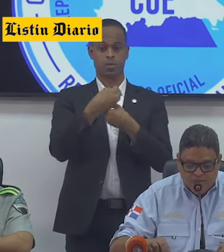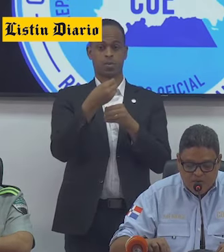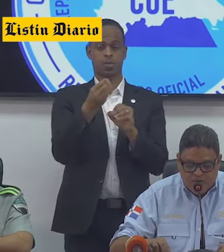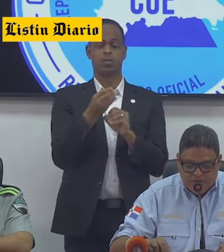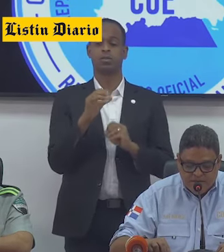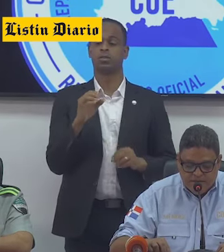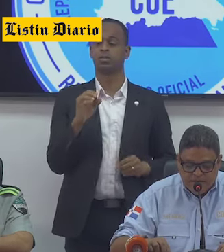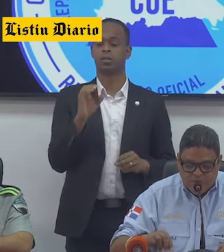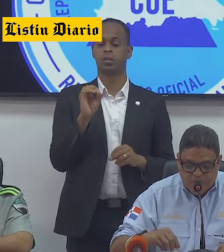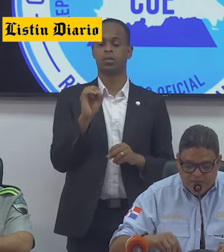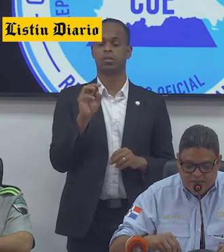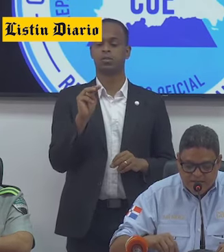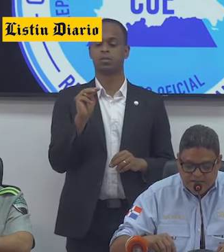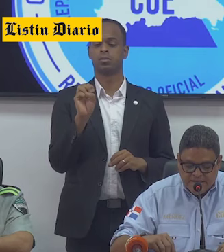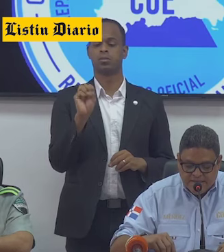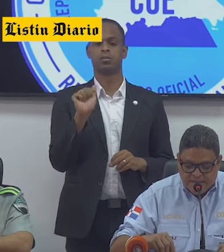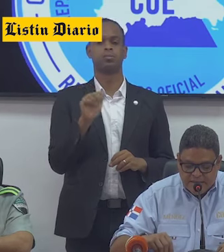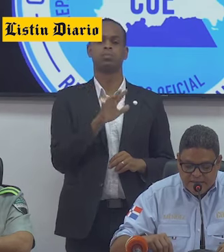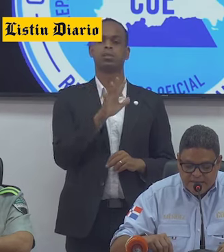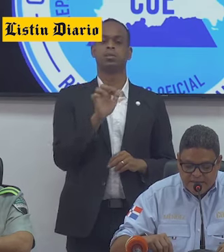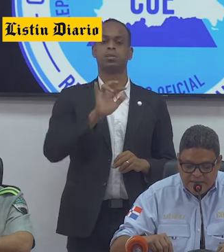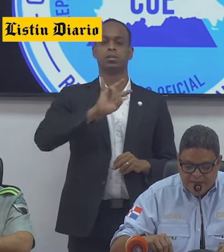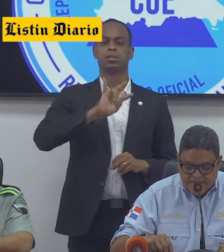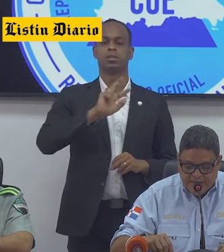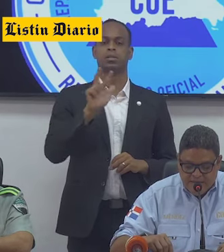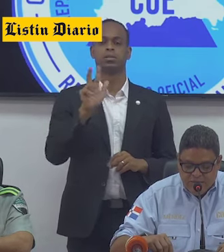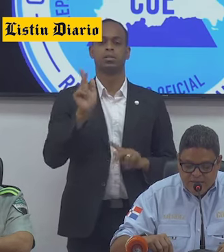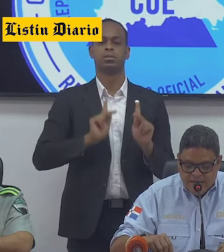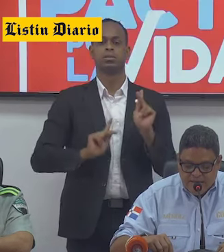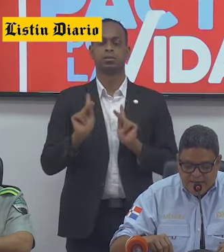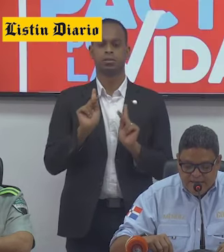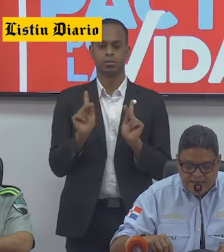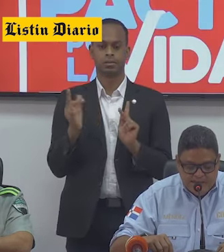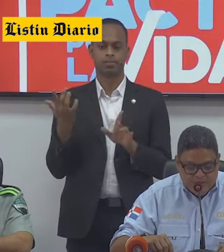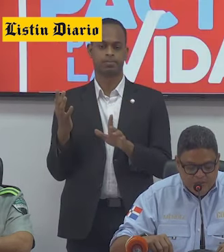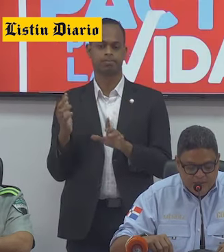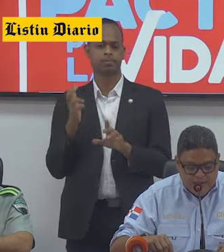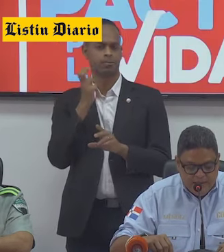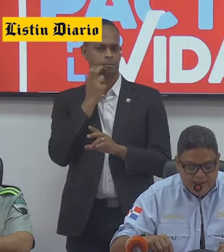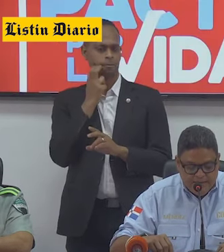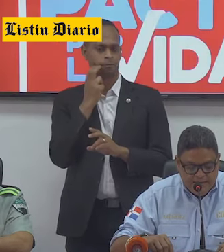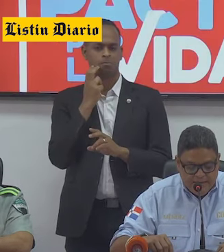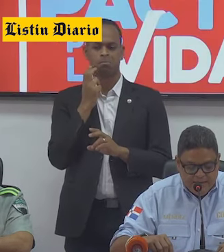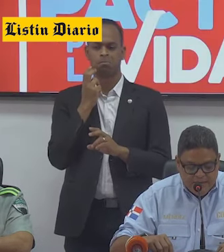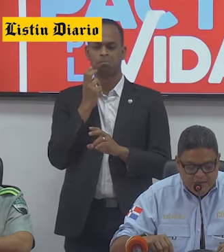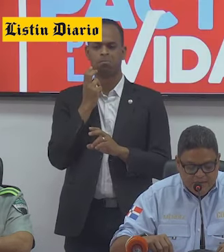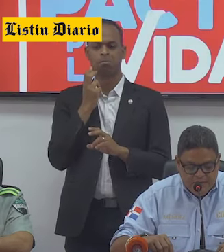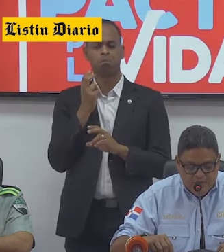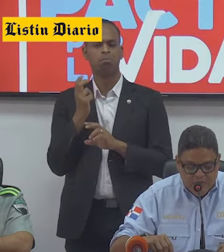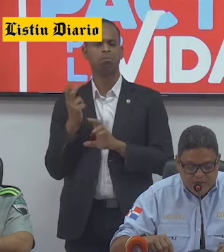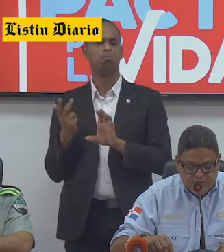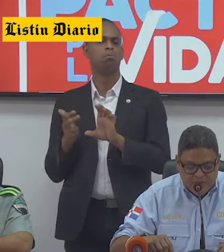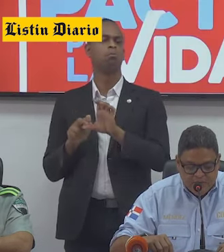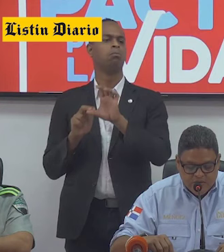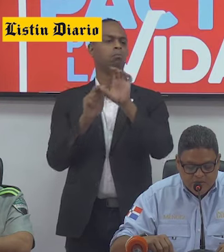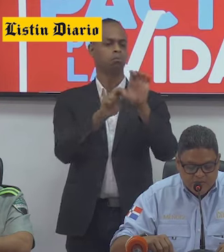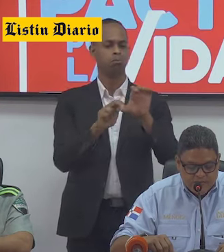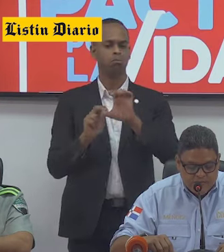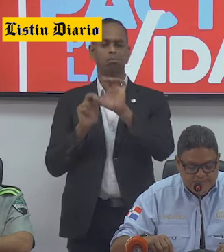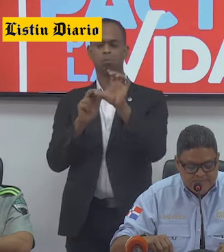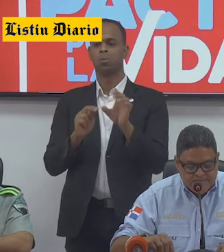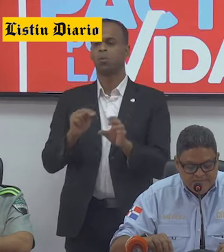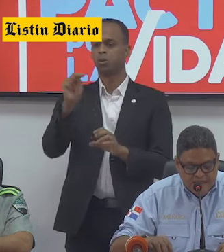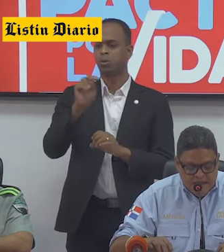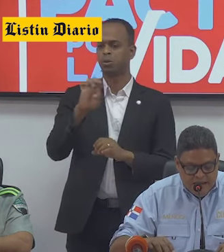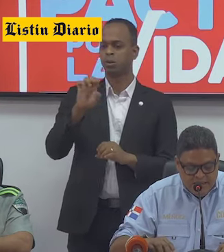Autobuses Onza transportó 573 pasajeros de manera gratuita a playas y balnearios en la región este, norte y sur